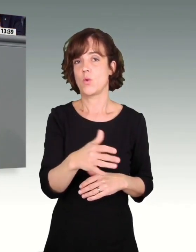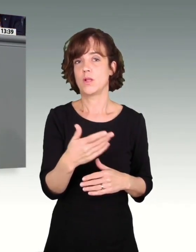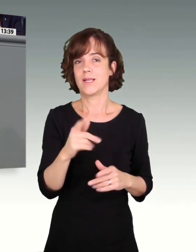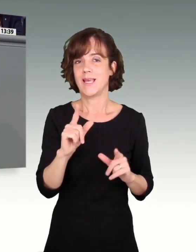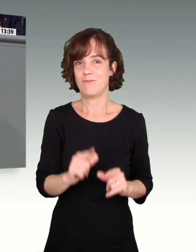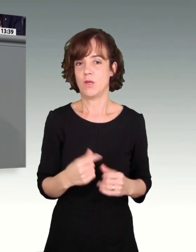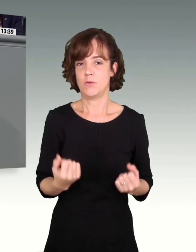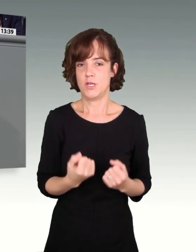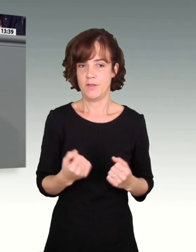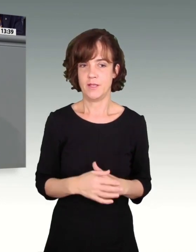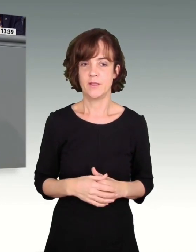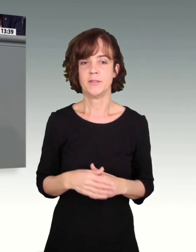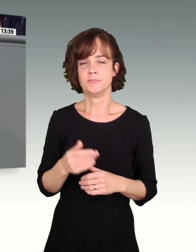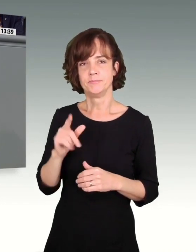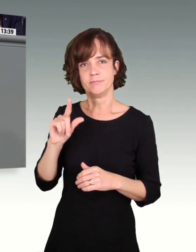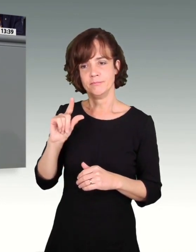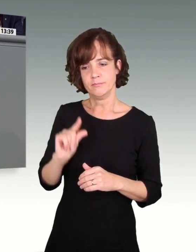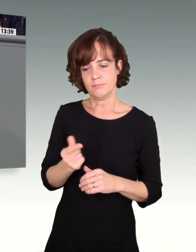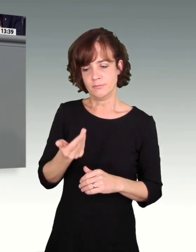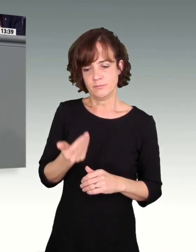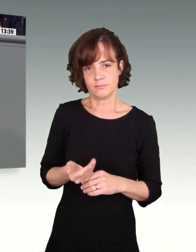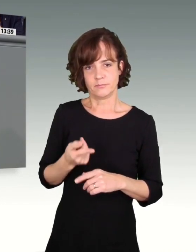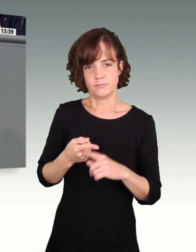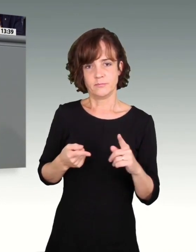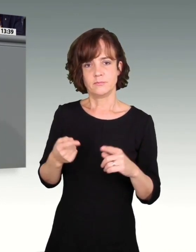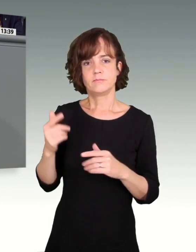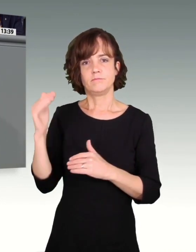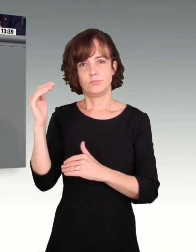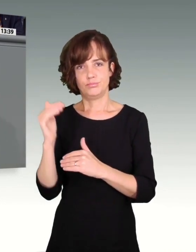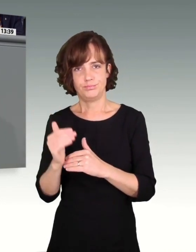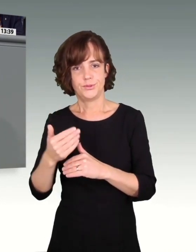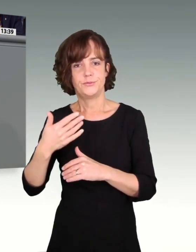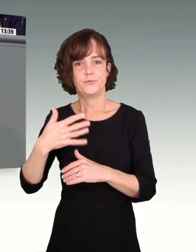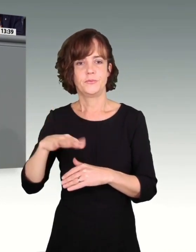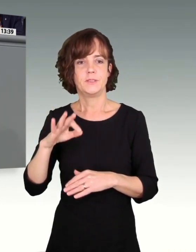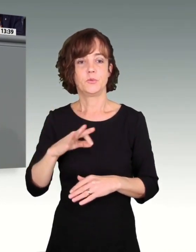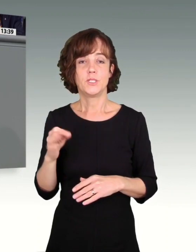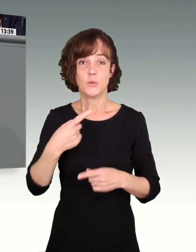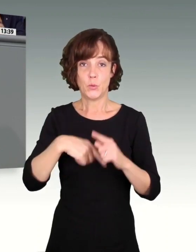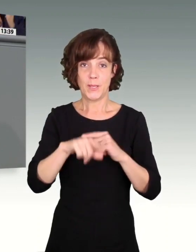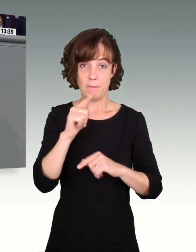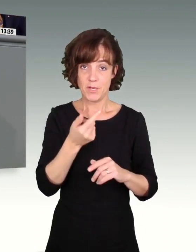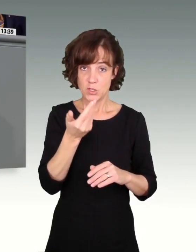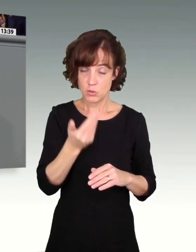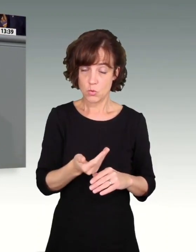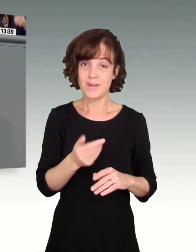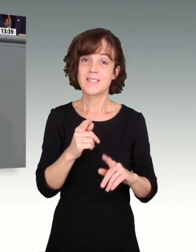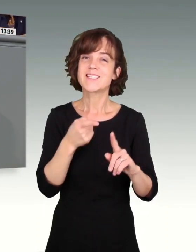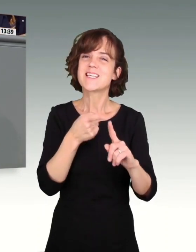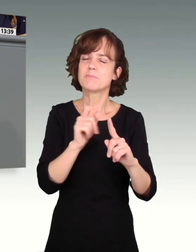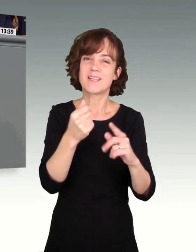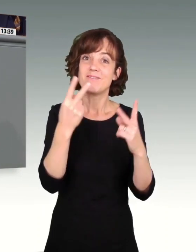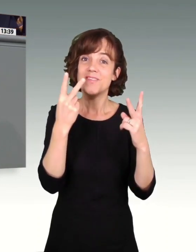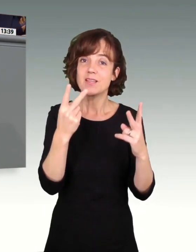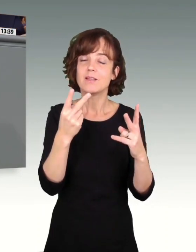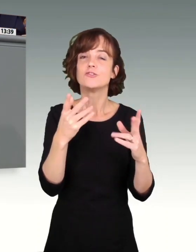Der Anteil der NiedriglöhnerInnen sank auf 15 Prozent. Da hat der Mindestlohn ganz klar seine wichtigsten Ziele erreicht, nämlich